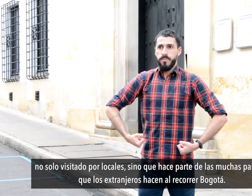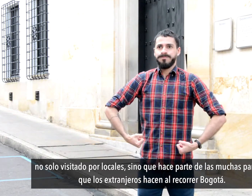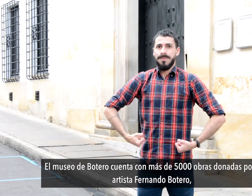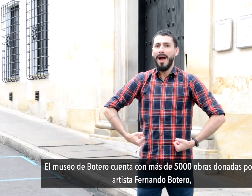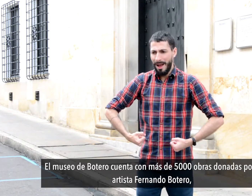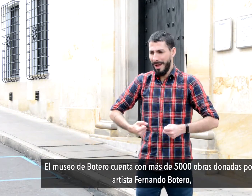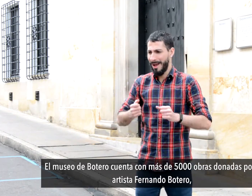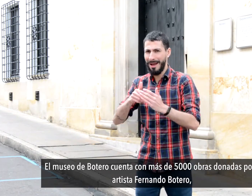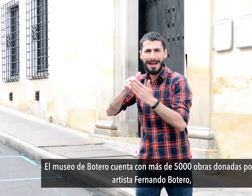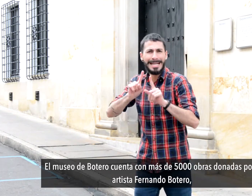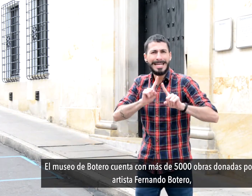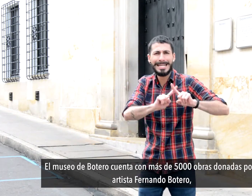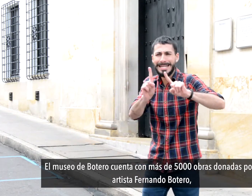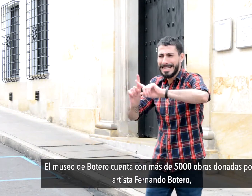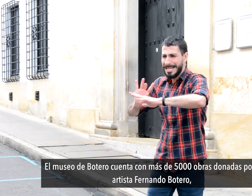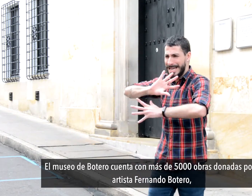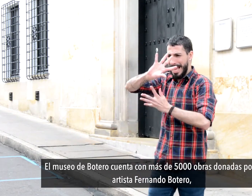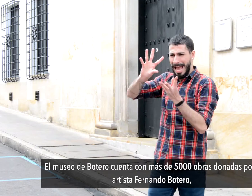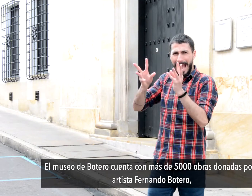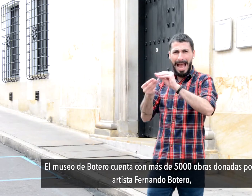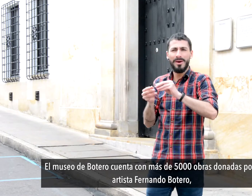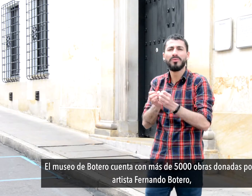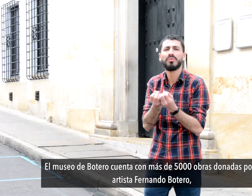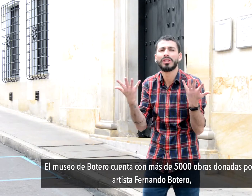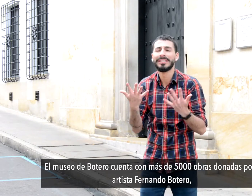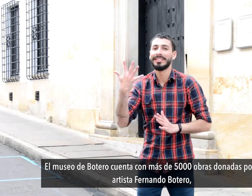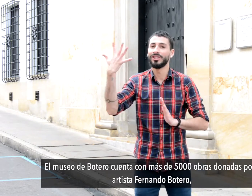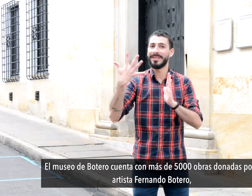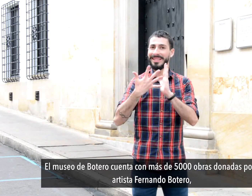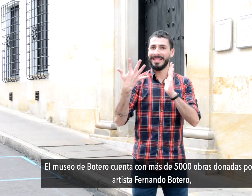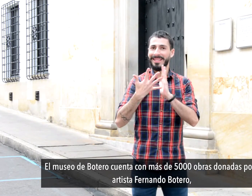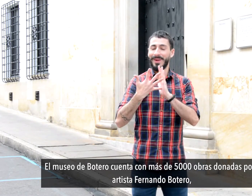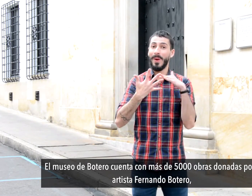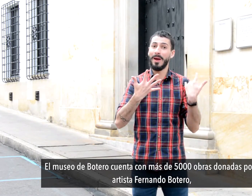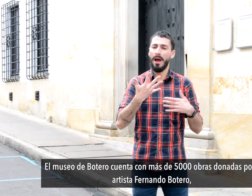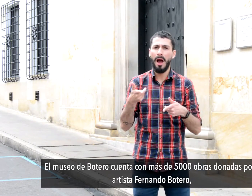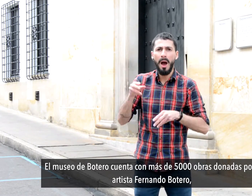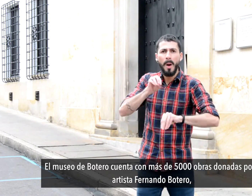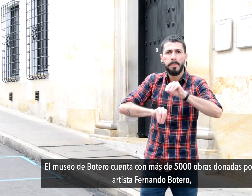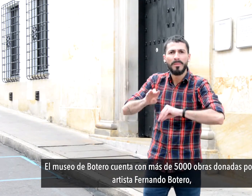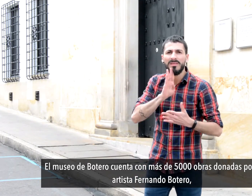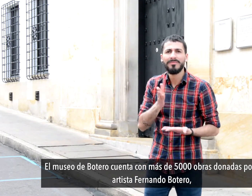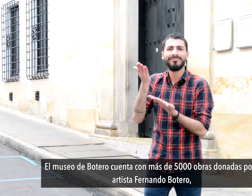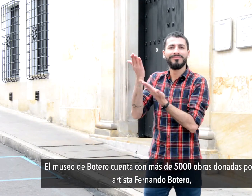El Museo de Botero cuenta con más de 5.000 obras donadas por el artista Fernando Botero,